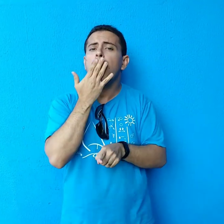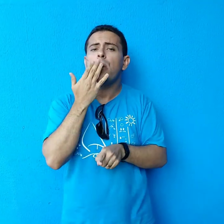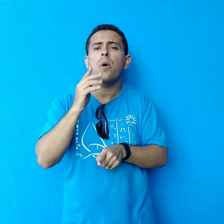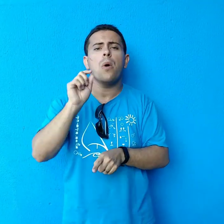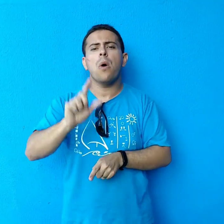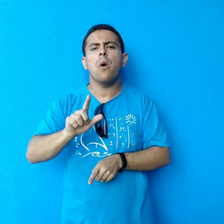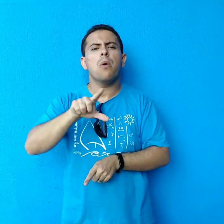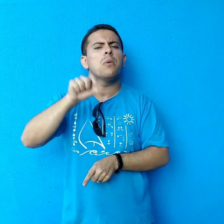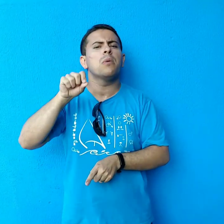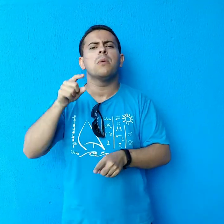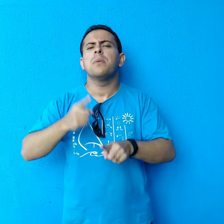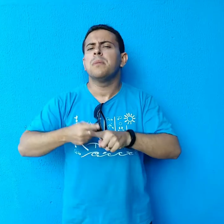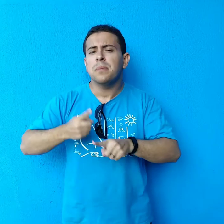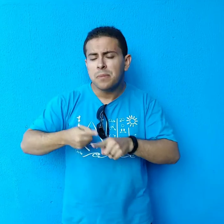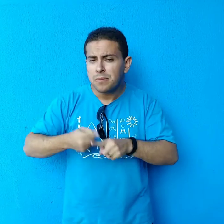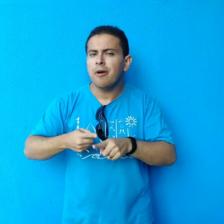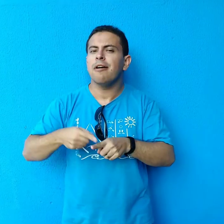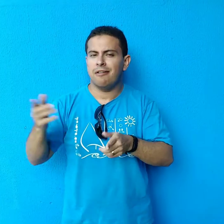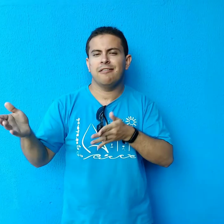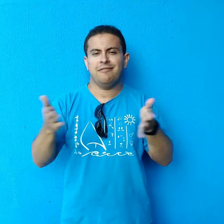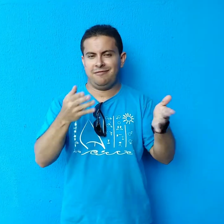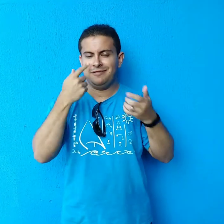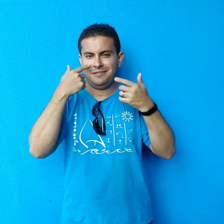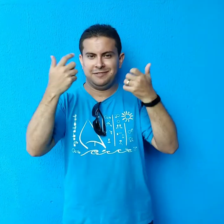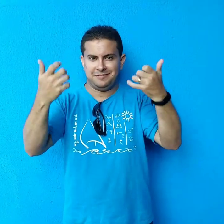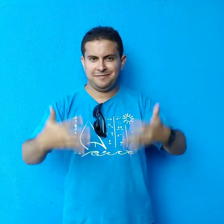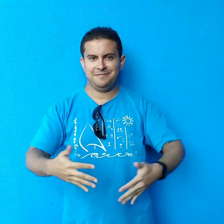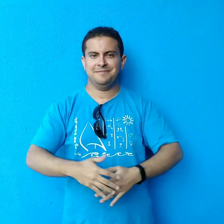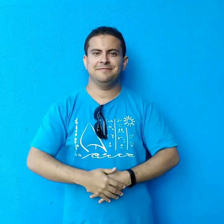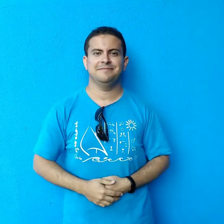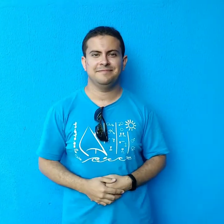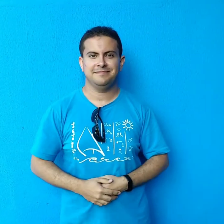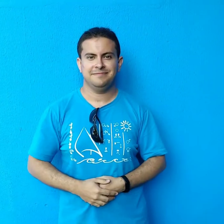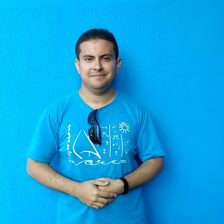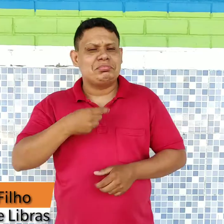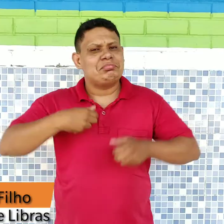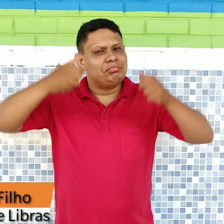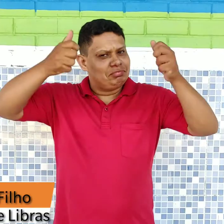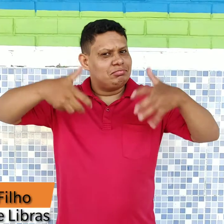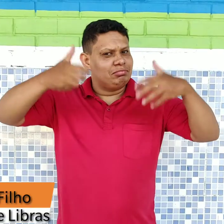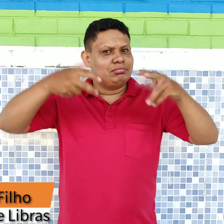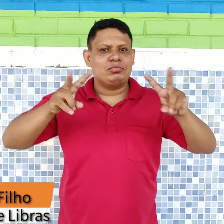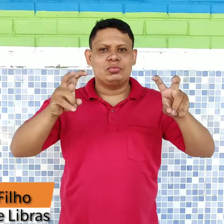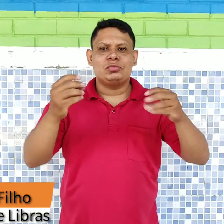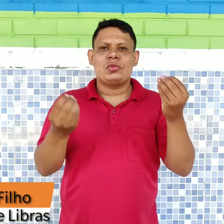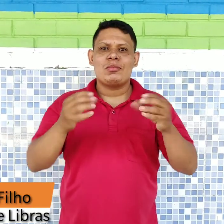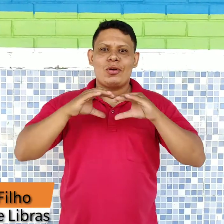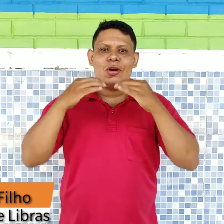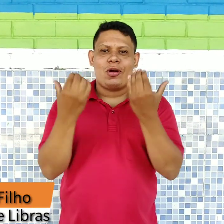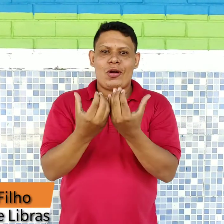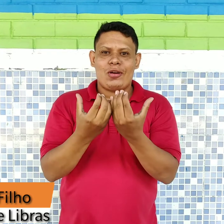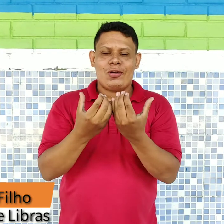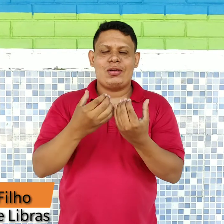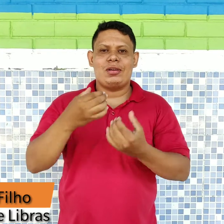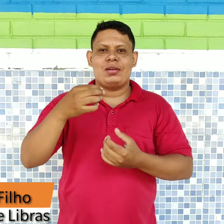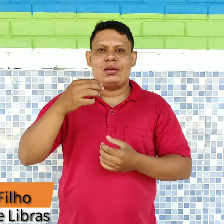mês de setembro e por que foi escolhida a cor azul. Vamos ver. Então, vou explicar um pouquinho sobre o